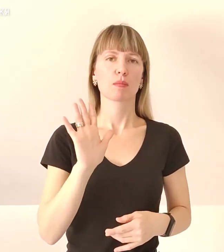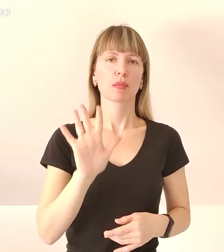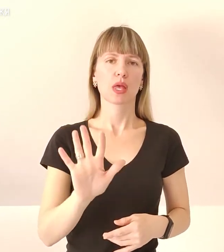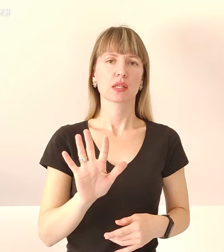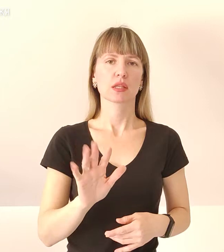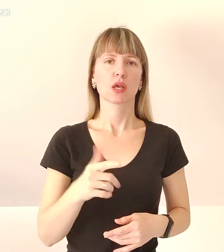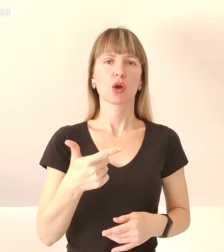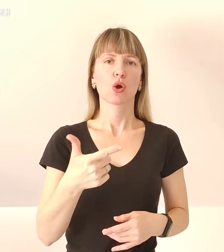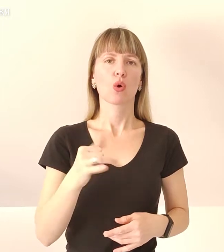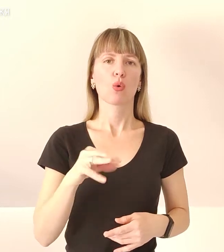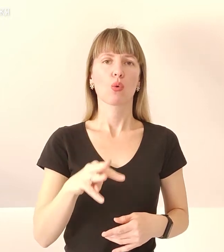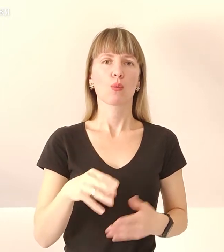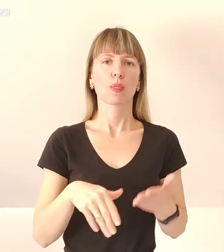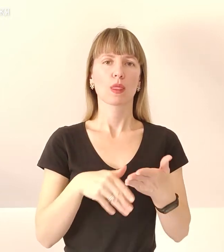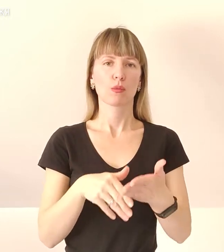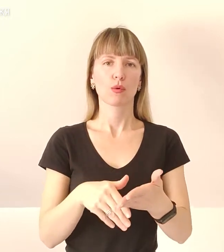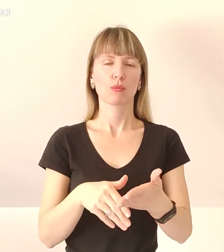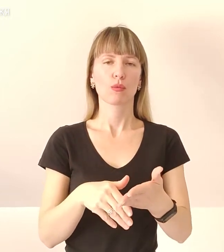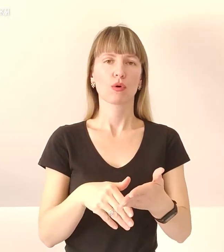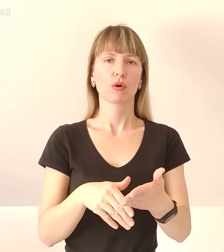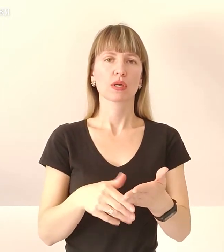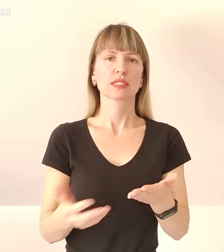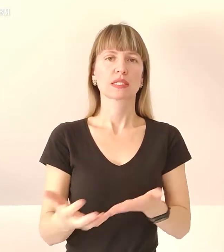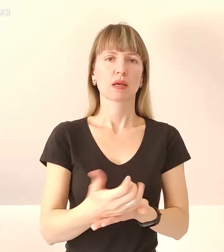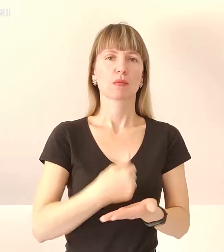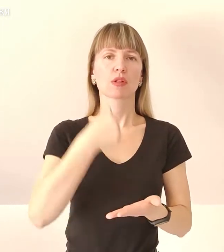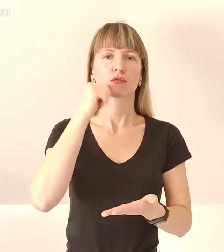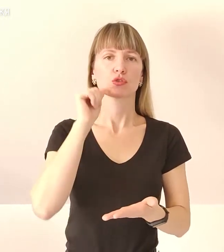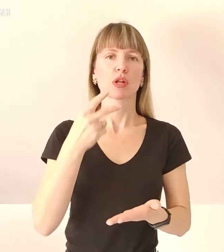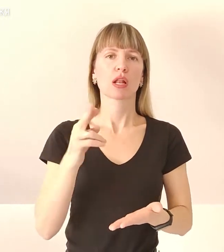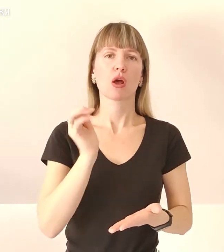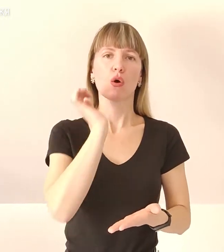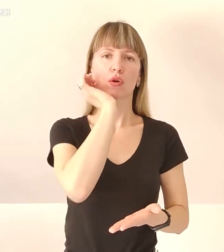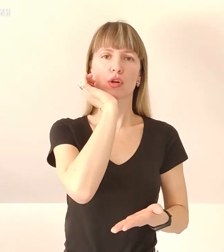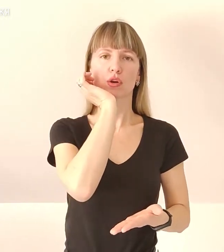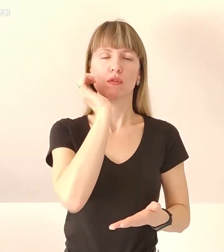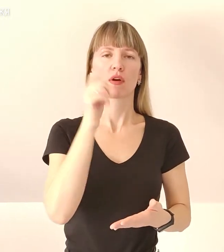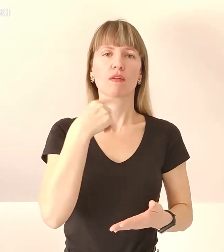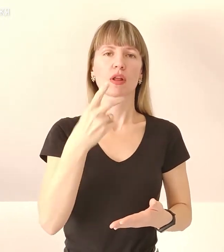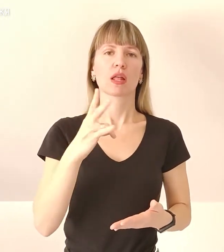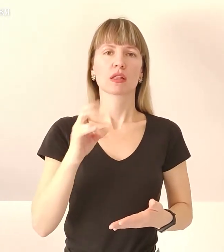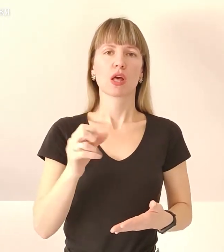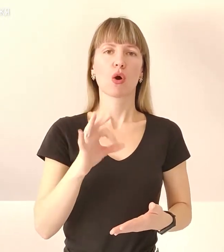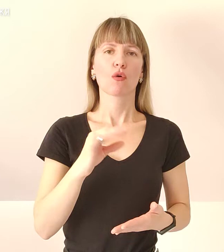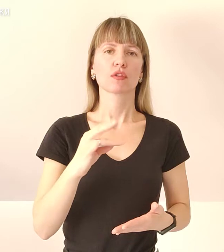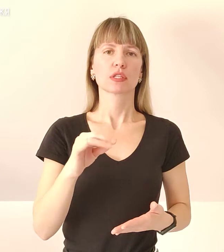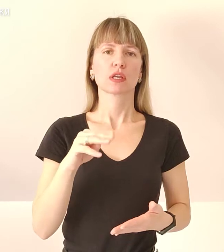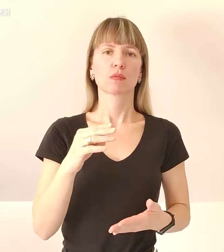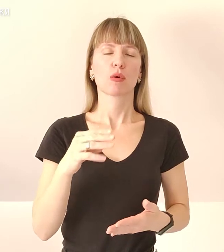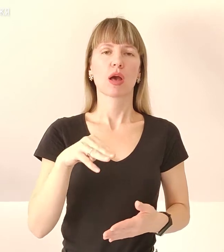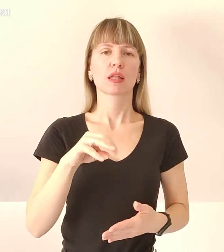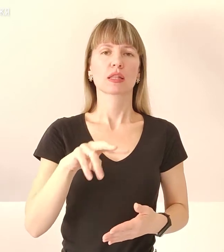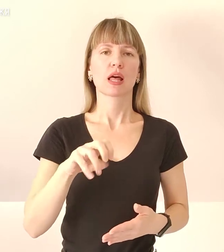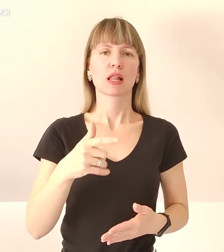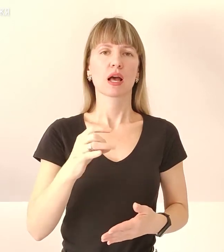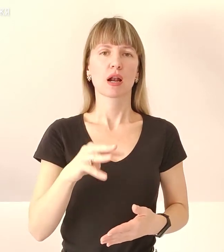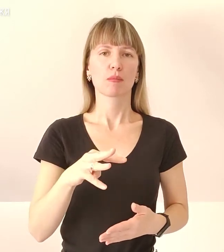Гуманітарну допомогу збирали вчора для Оріхова. Йдеться на офіційному телеграм-каналі Запорізької обласної військової